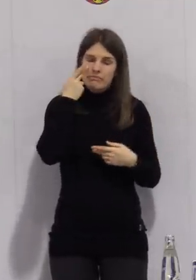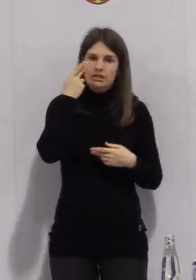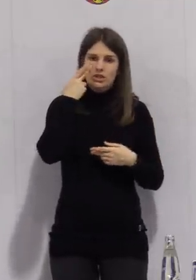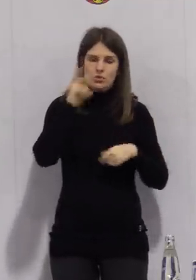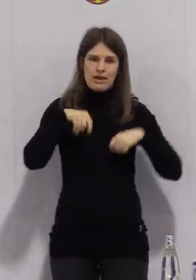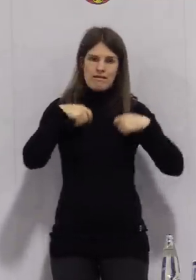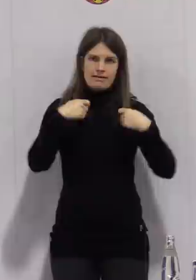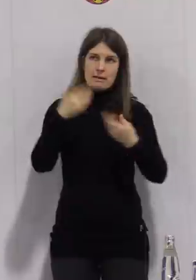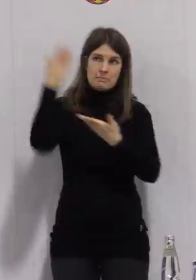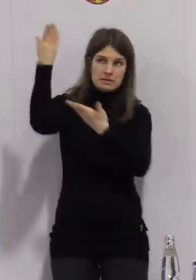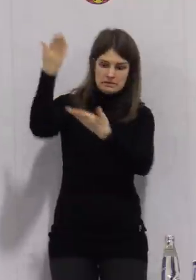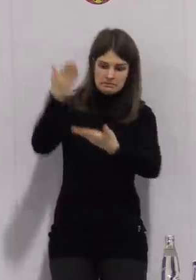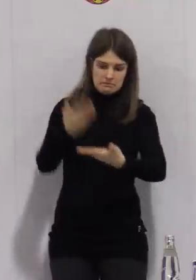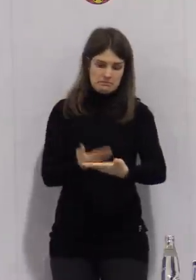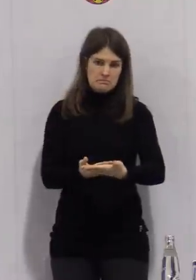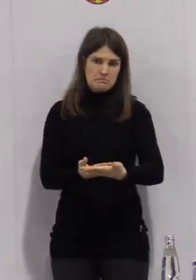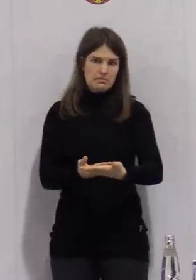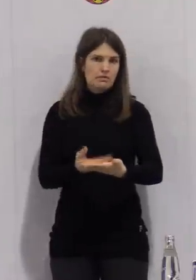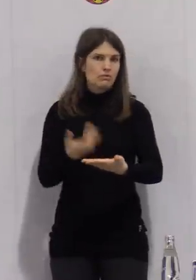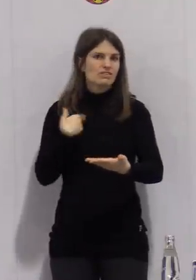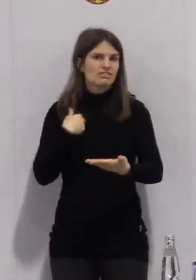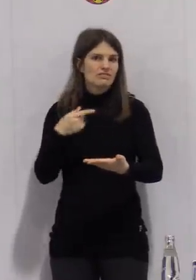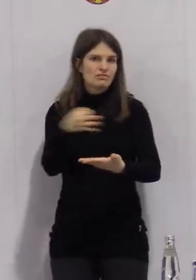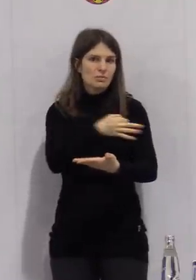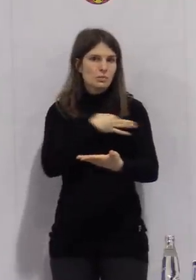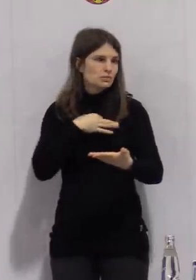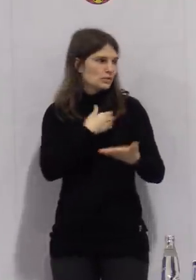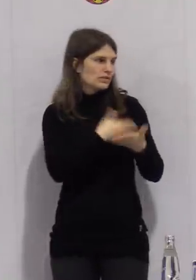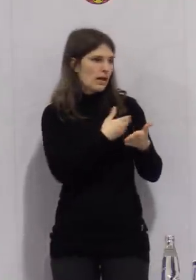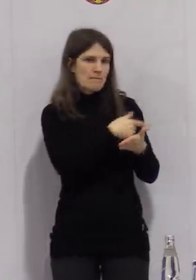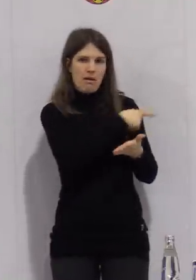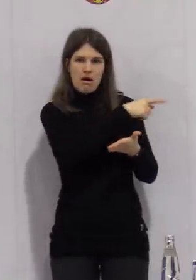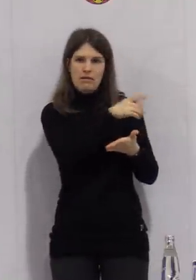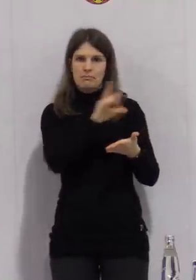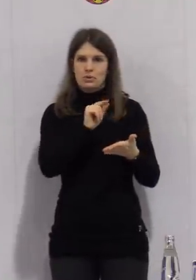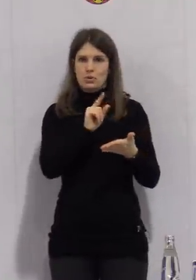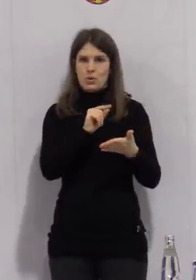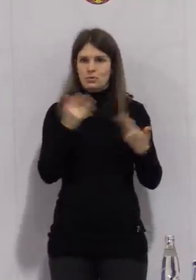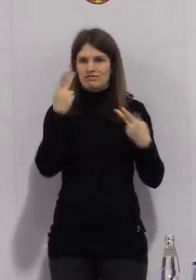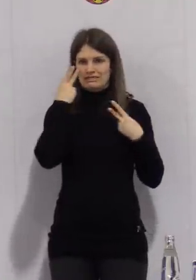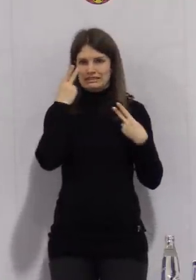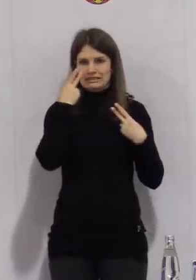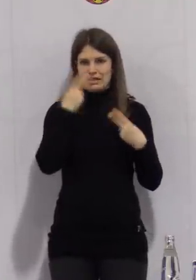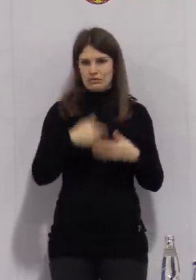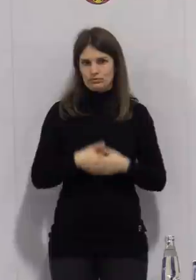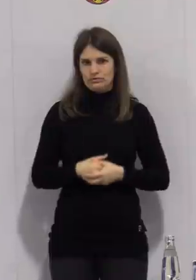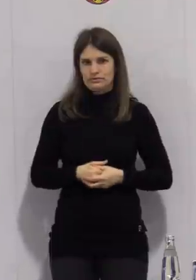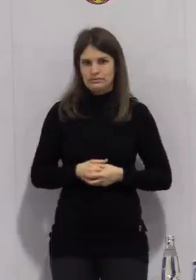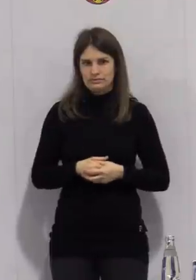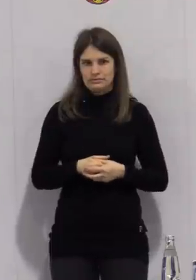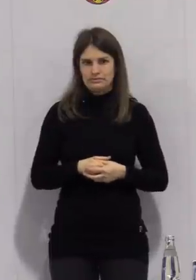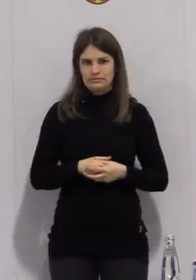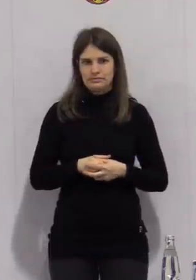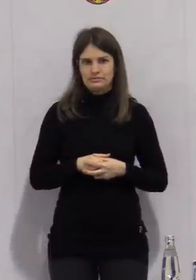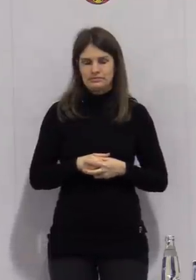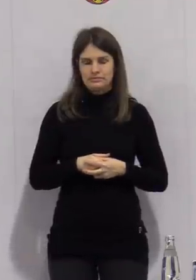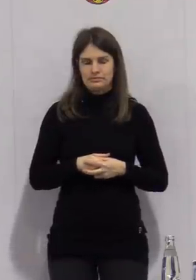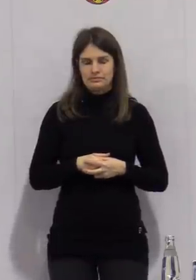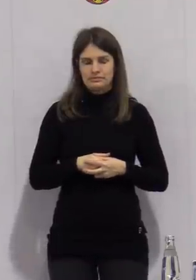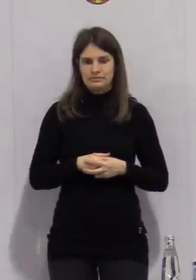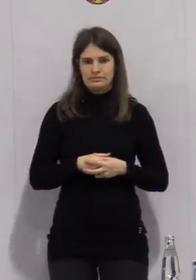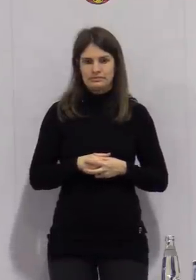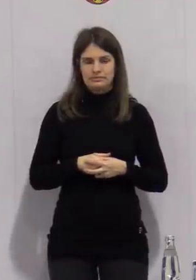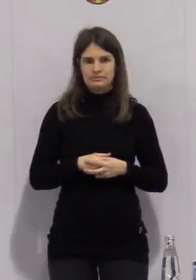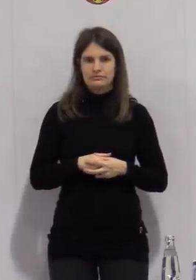Nachbarkreise hier in dieser Region bedeutet. Genau zu diesem Thema hatte ich zu Beginn